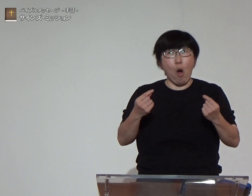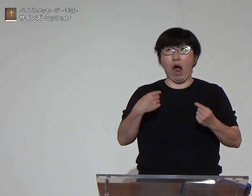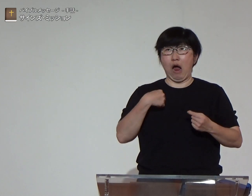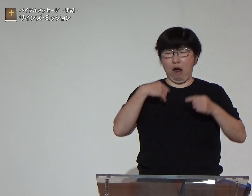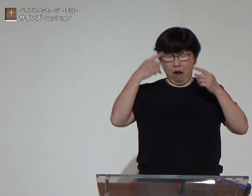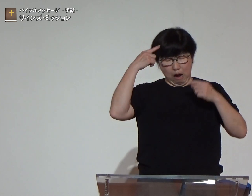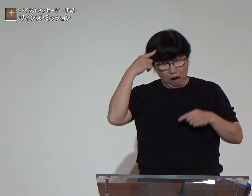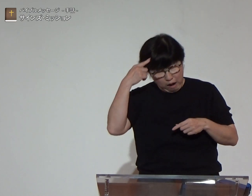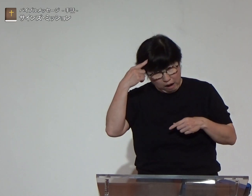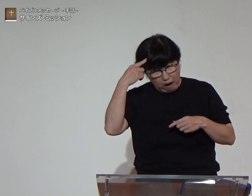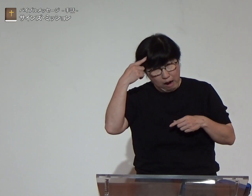私たちも